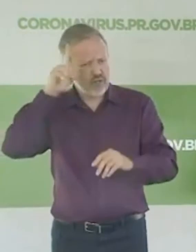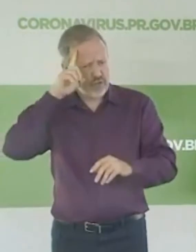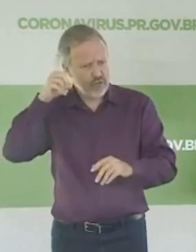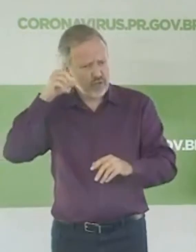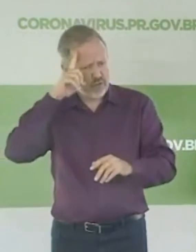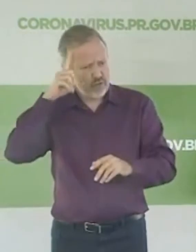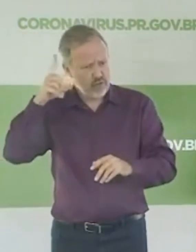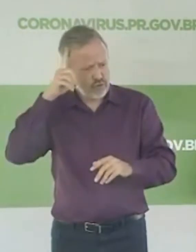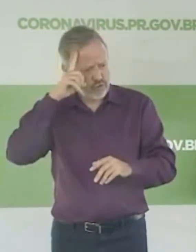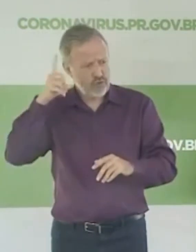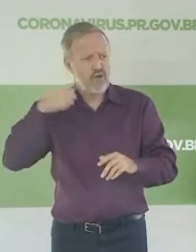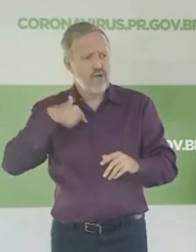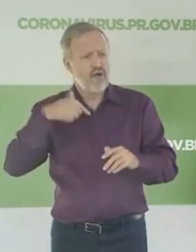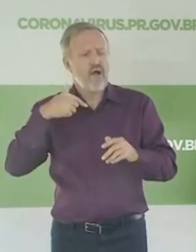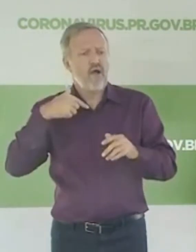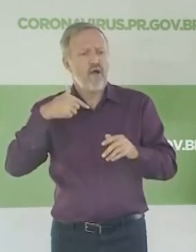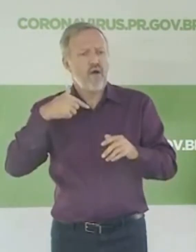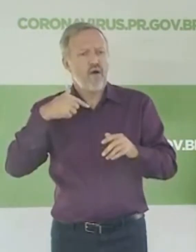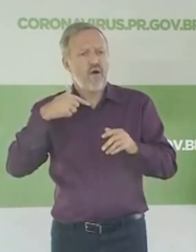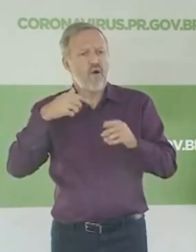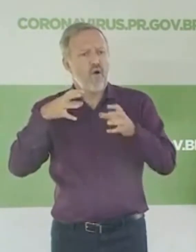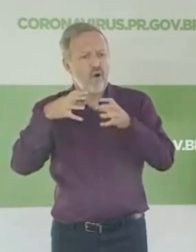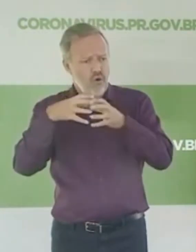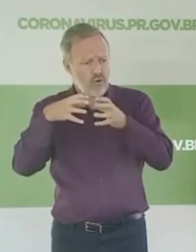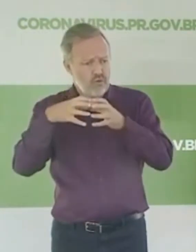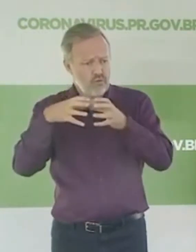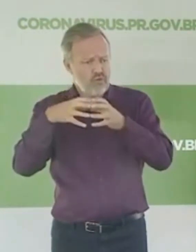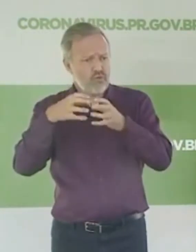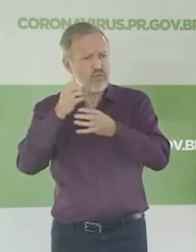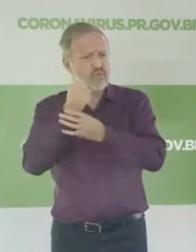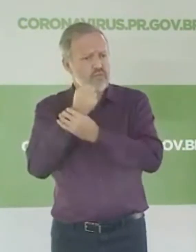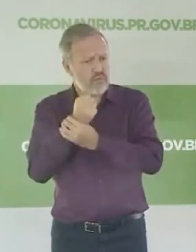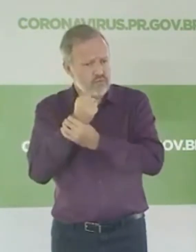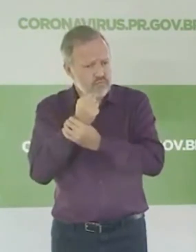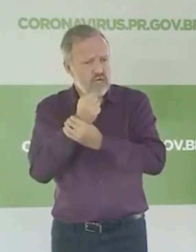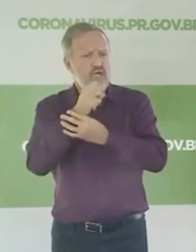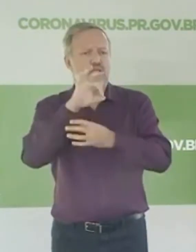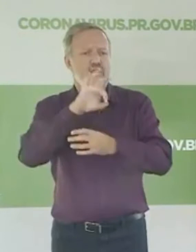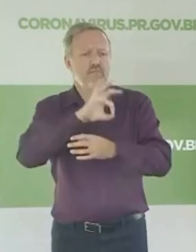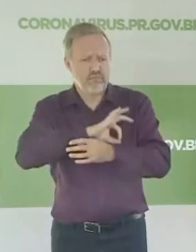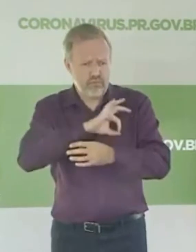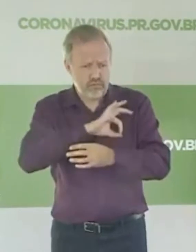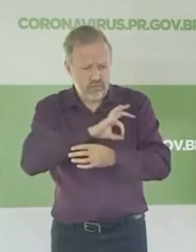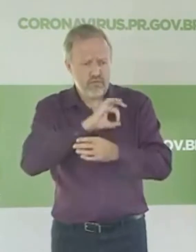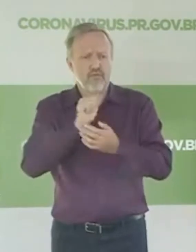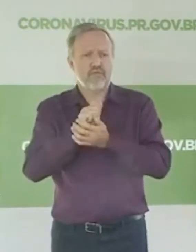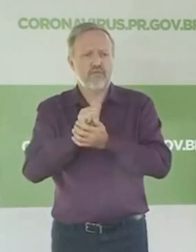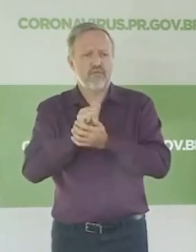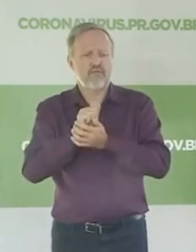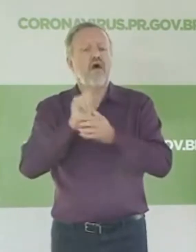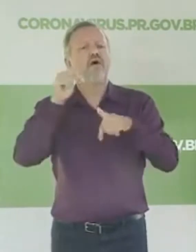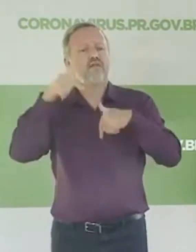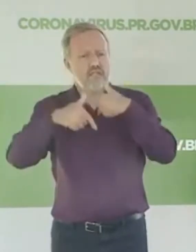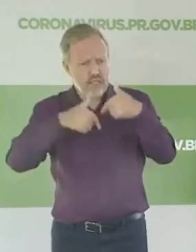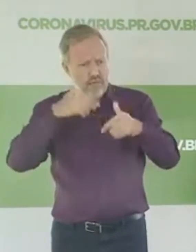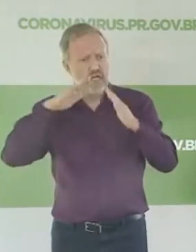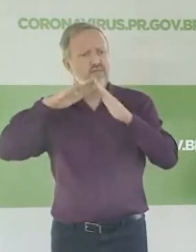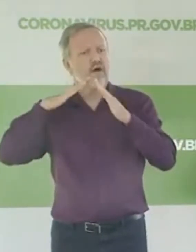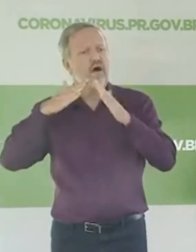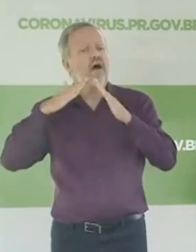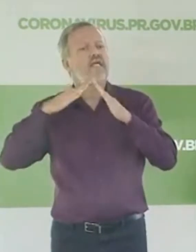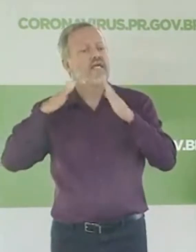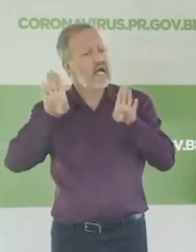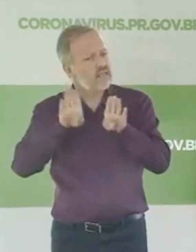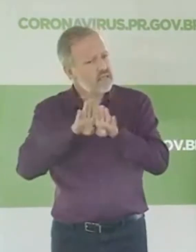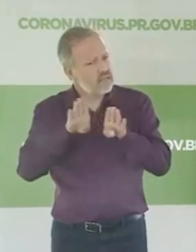o pessoal da segurança, o pessoal da saúde, mesmo servidor que muitas vezes está em casa, mas está trabalhando. E, acima de